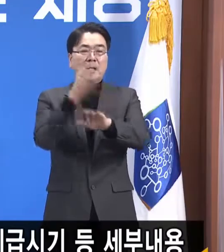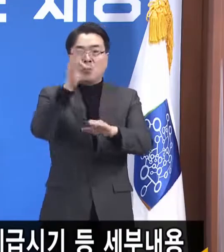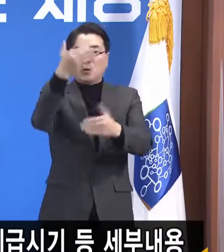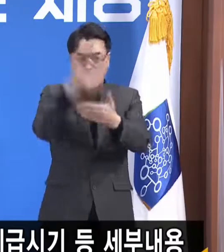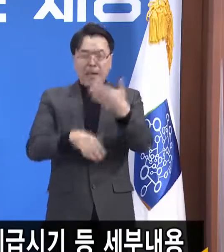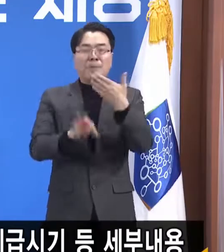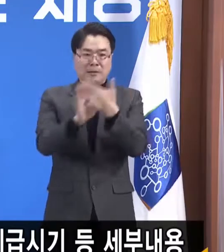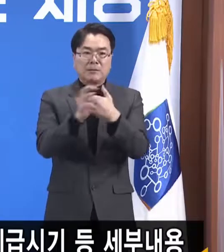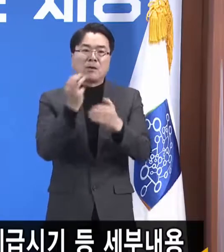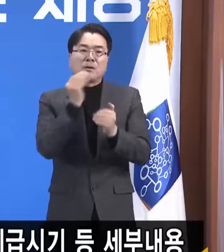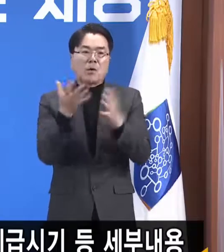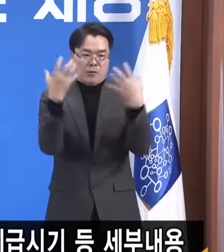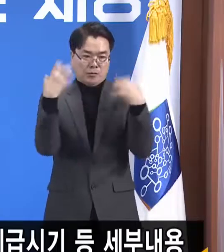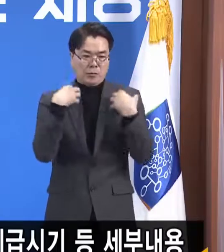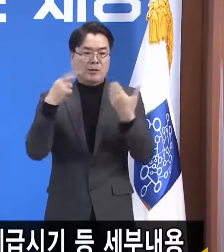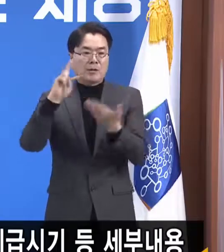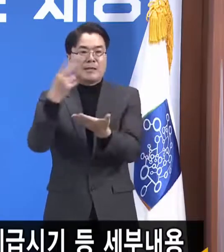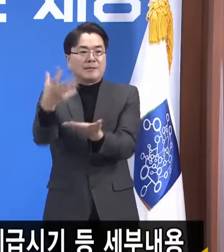재정으로 다시 환수됩니다.